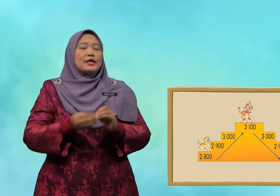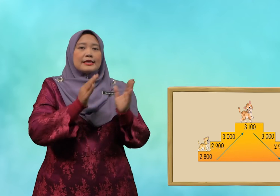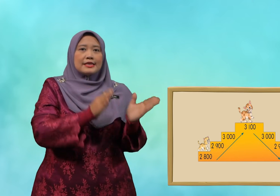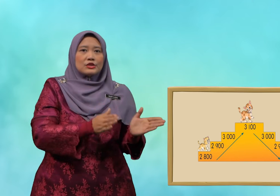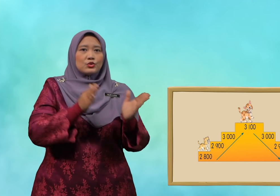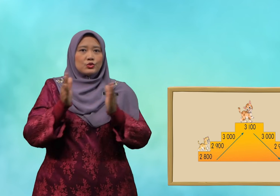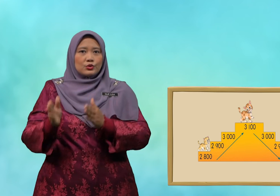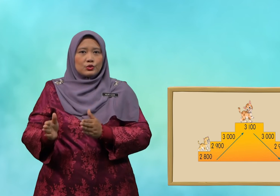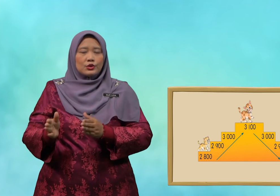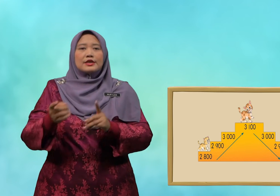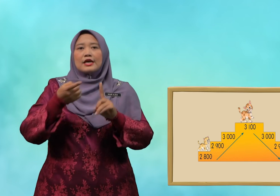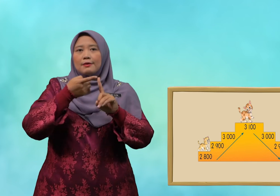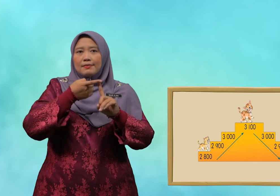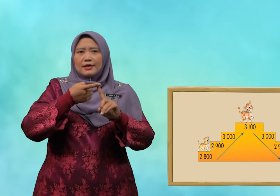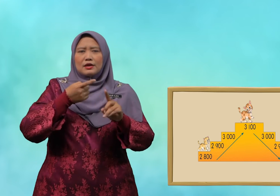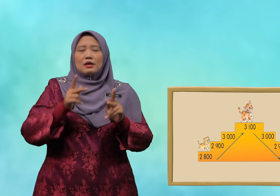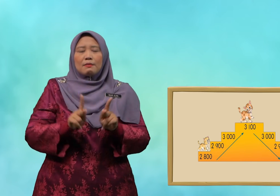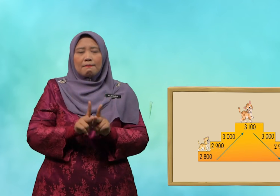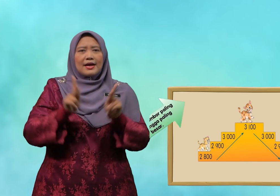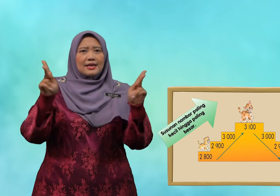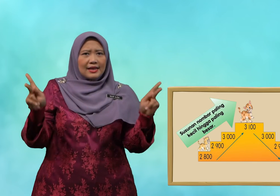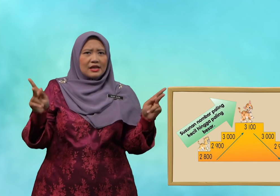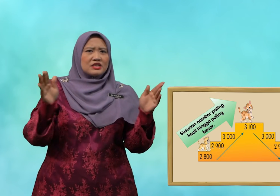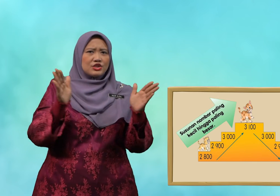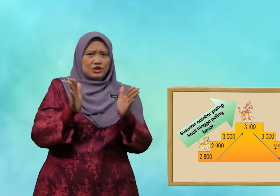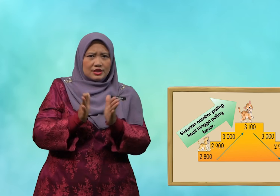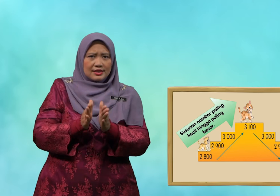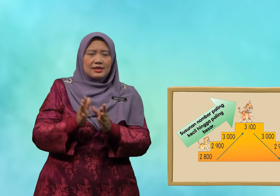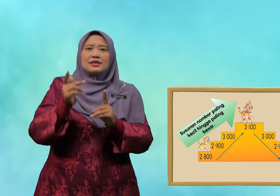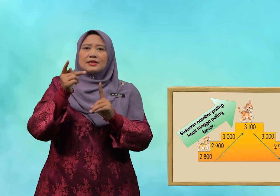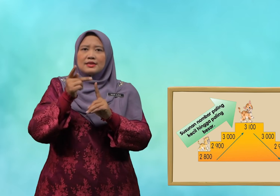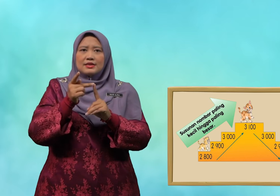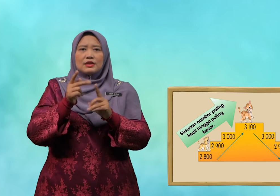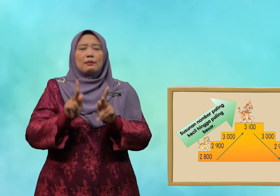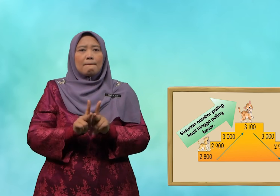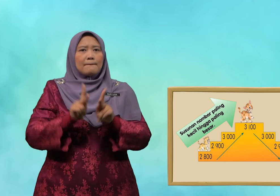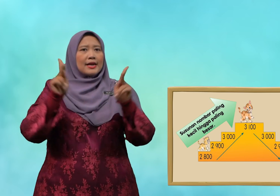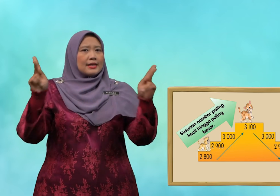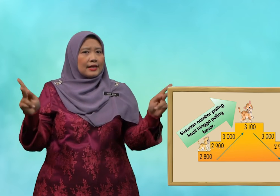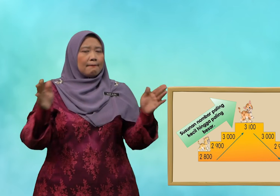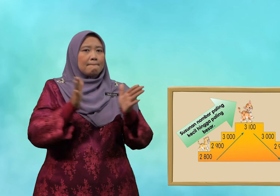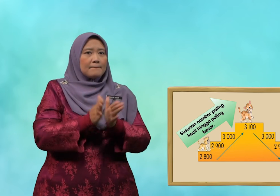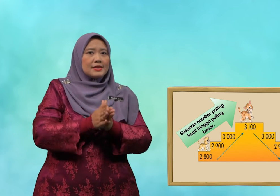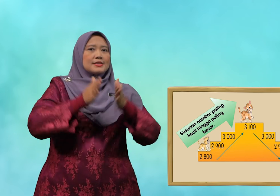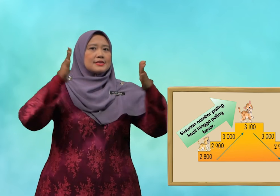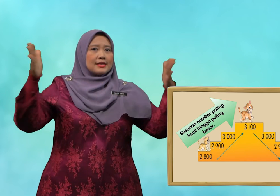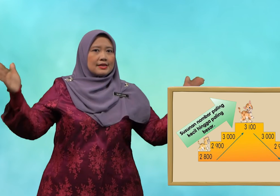disusun daripada paling kecil ke paling besar